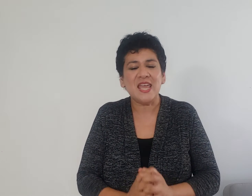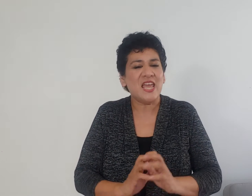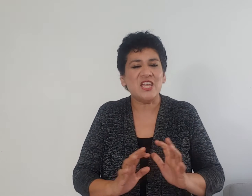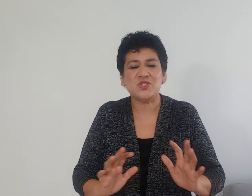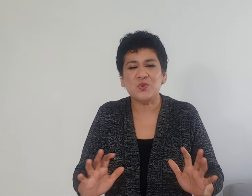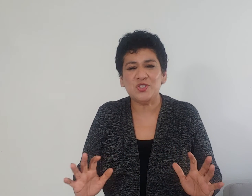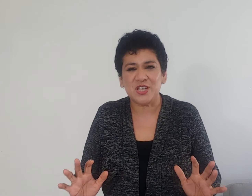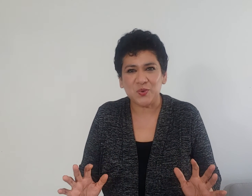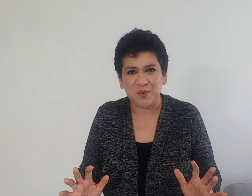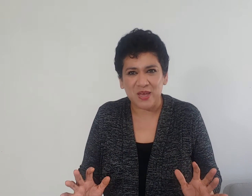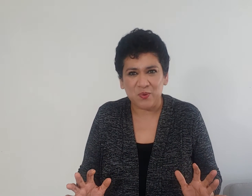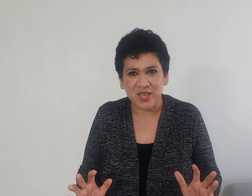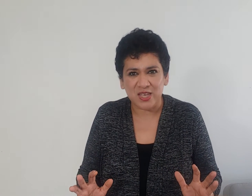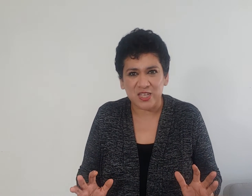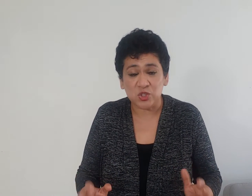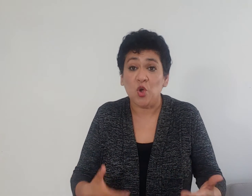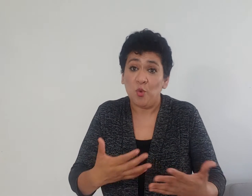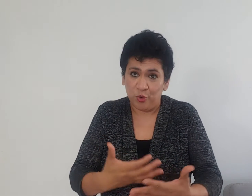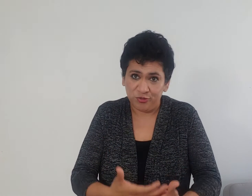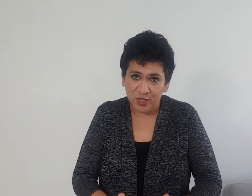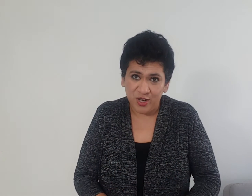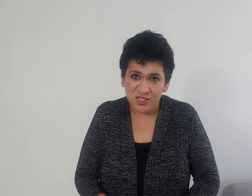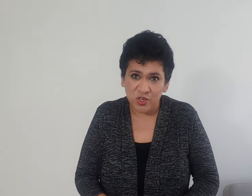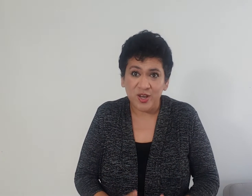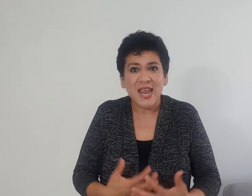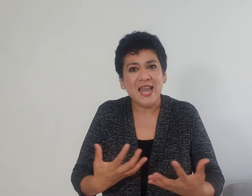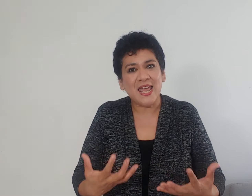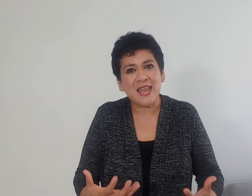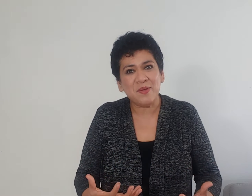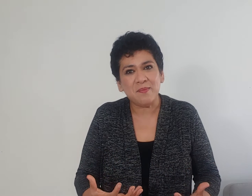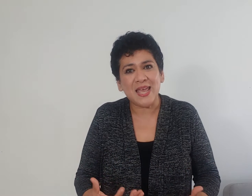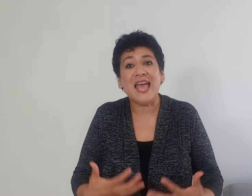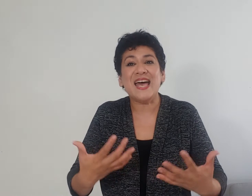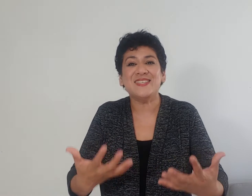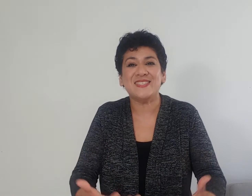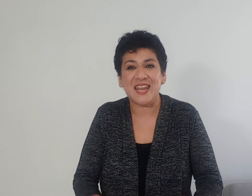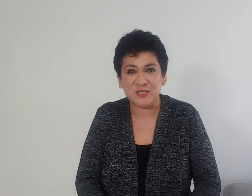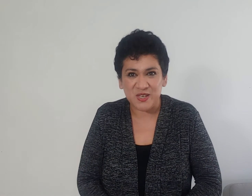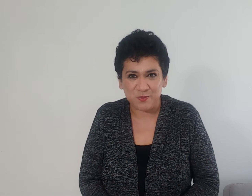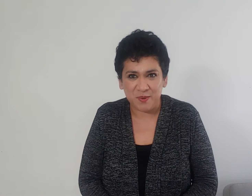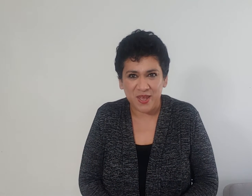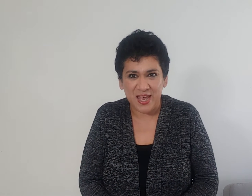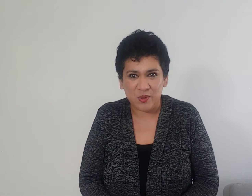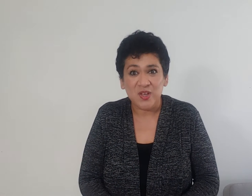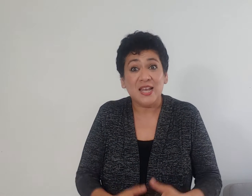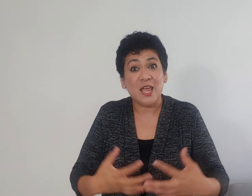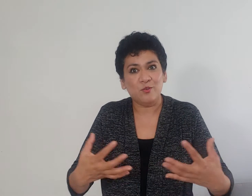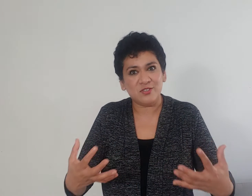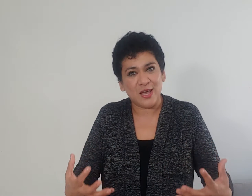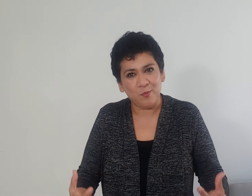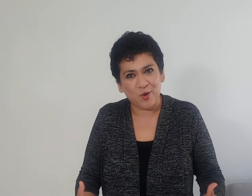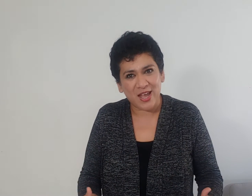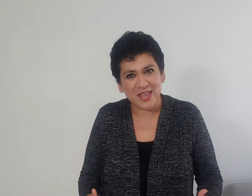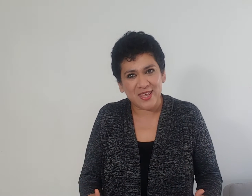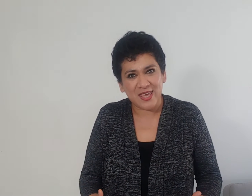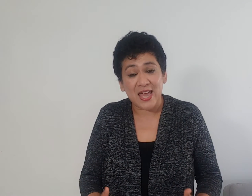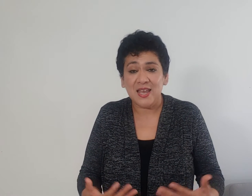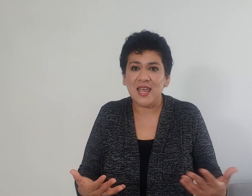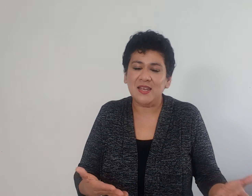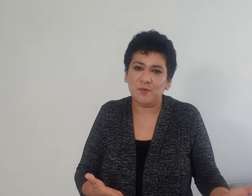escucha a tu hermano en Cristo, ponte la oración, lee la Biblia, así estarás más preparado. Lee un Salmo cada día, lee el